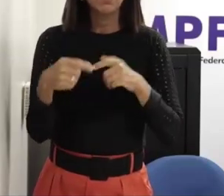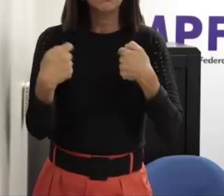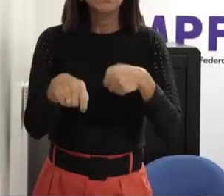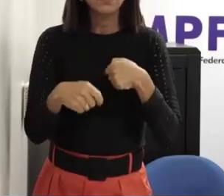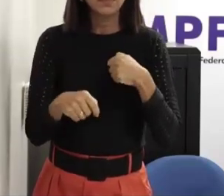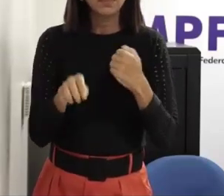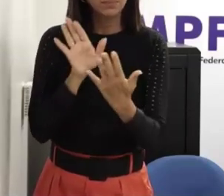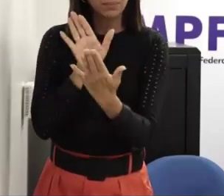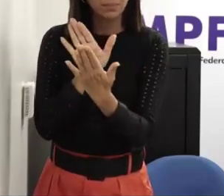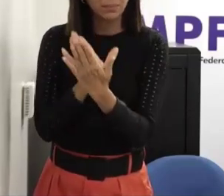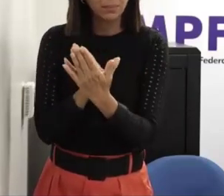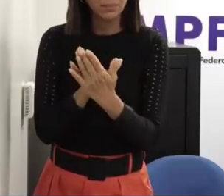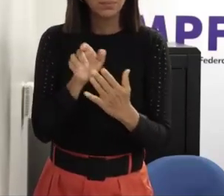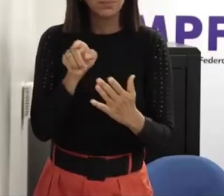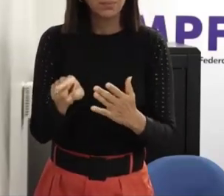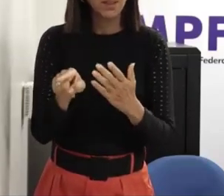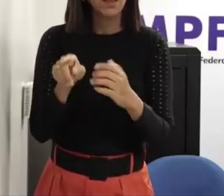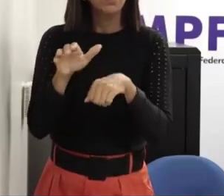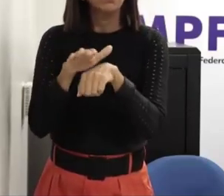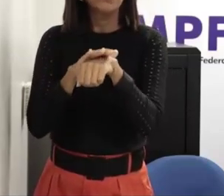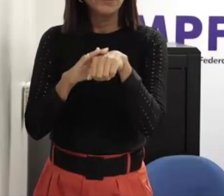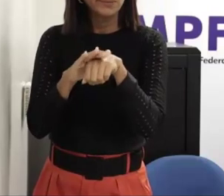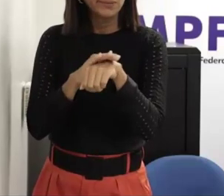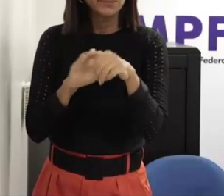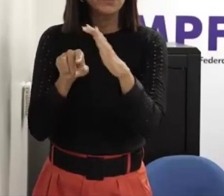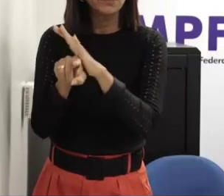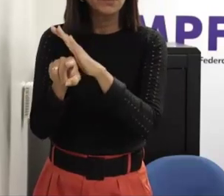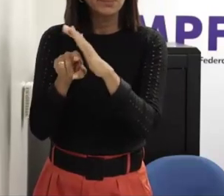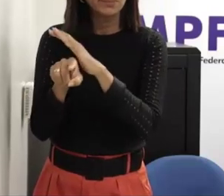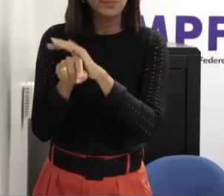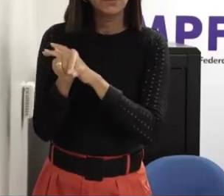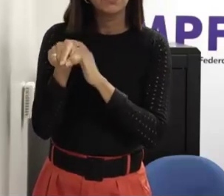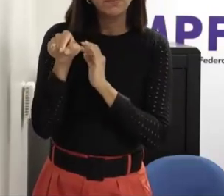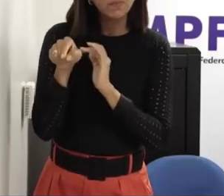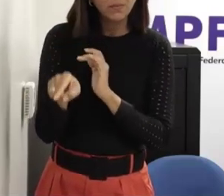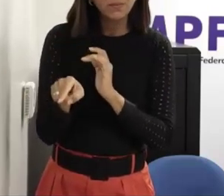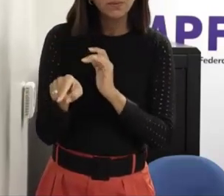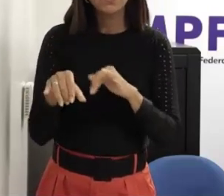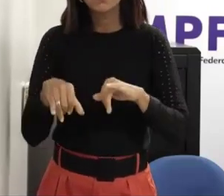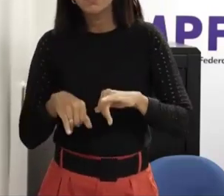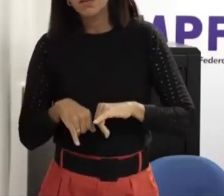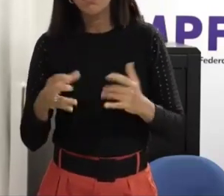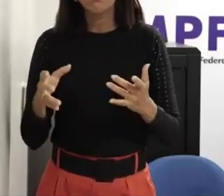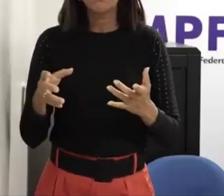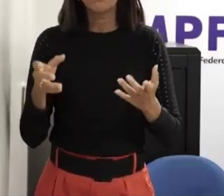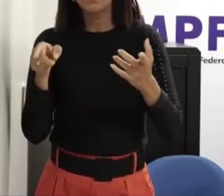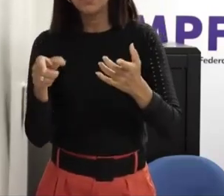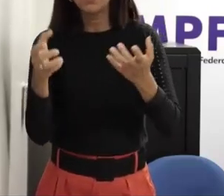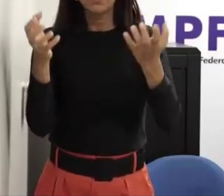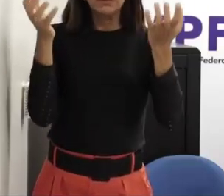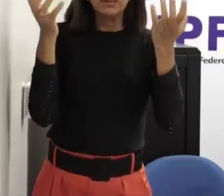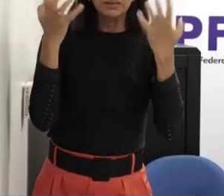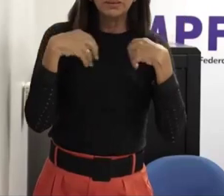de alguma forma elaborar o que ela passou né esses sentimentos todos sentimento de culpa